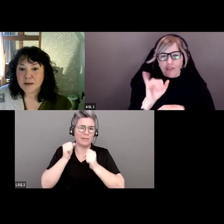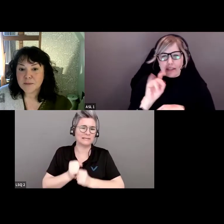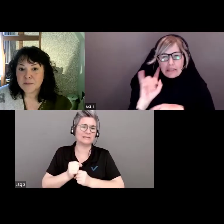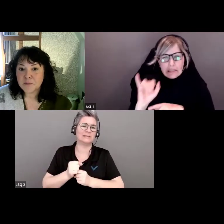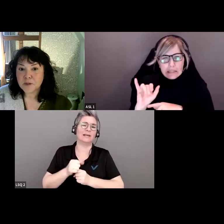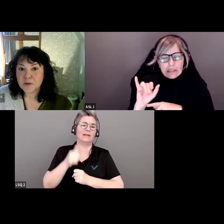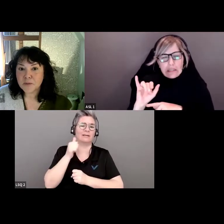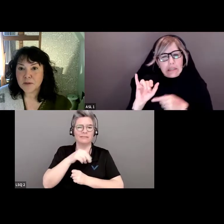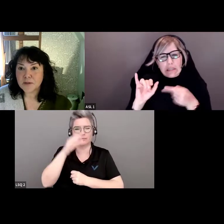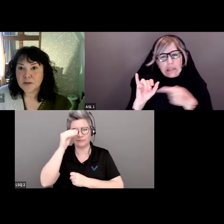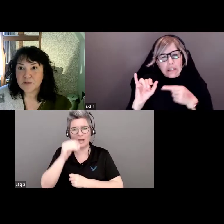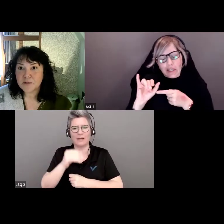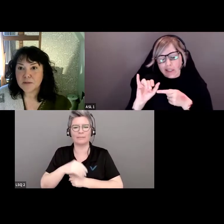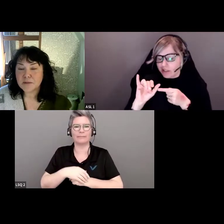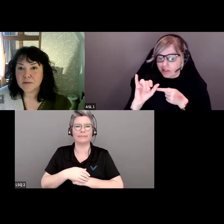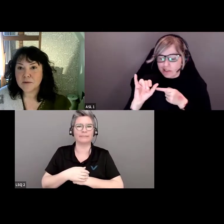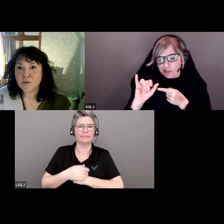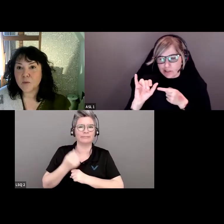affinité.